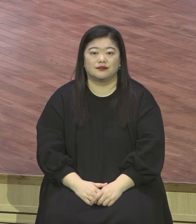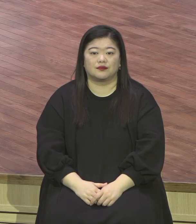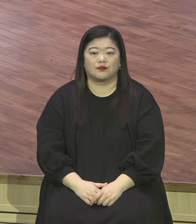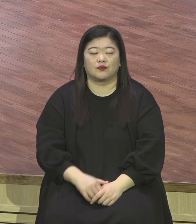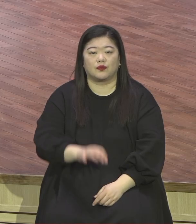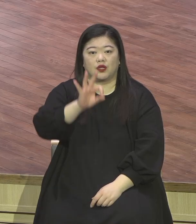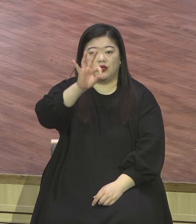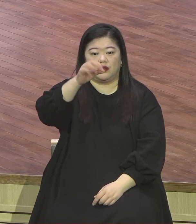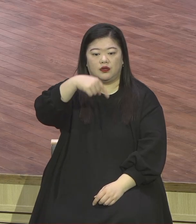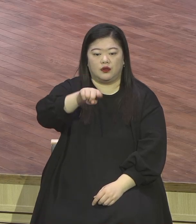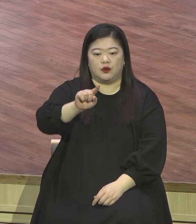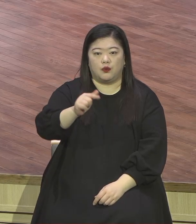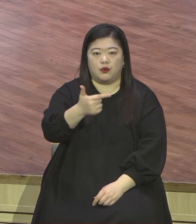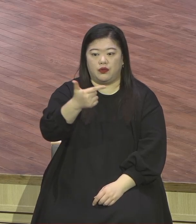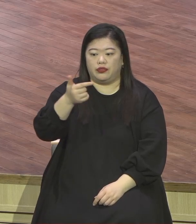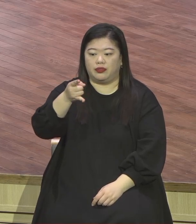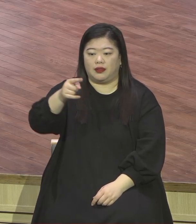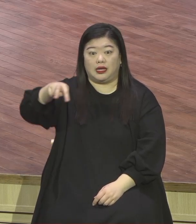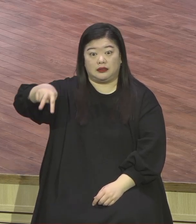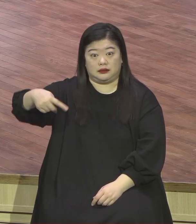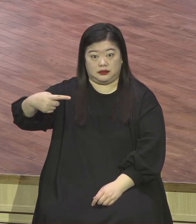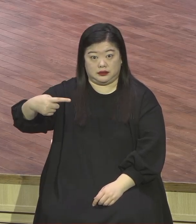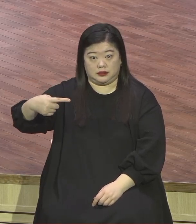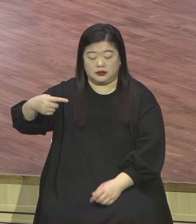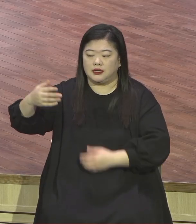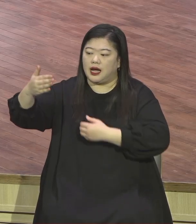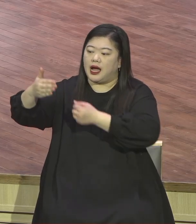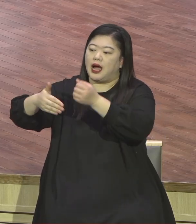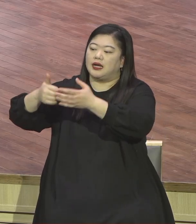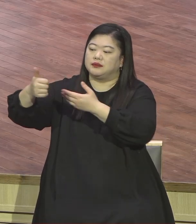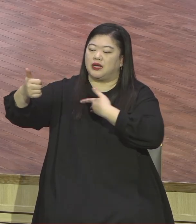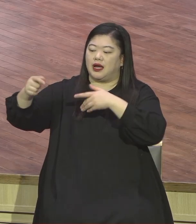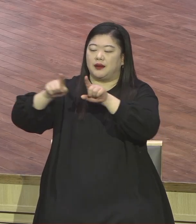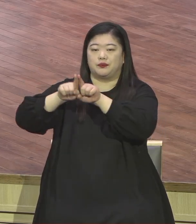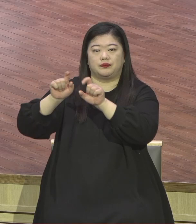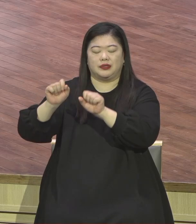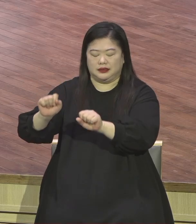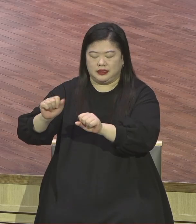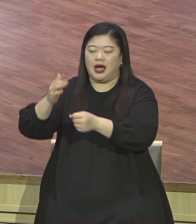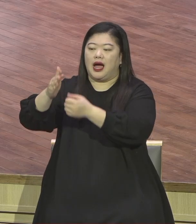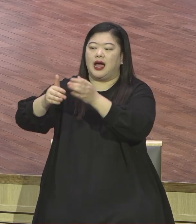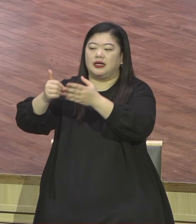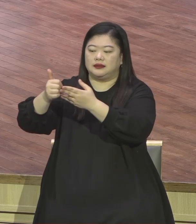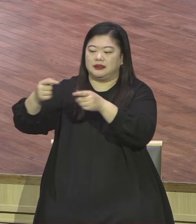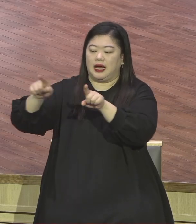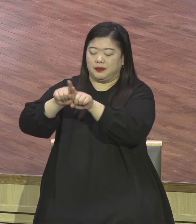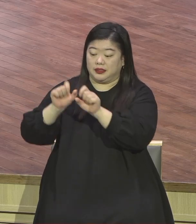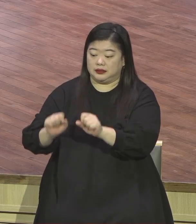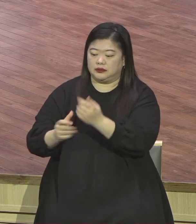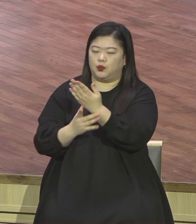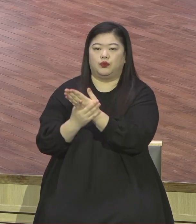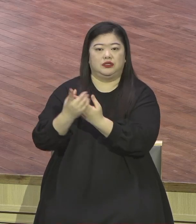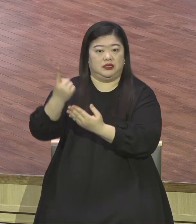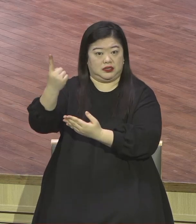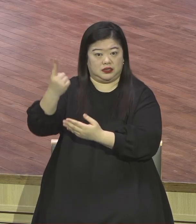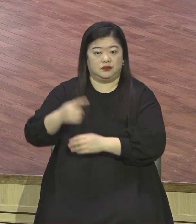원리스 원리스 안 되는 것은 사단 심부름하는 사람들이에요 가정의 원리스